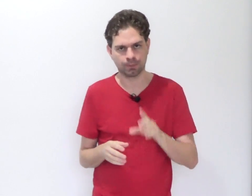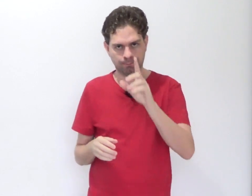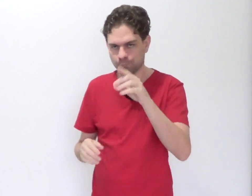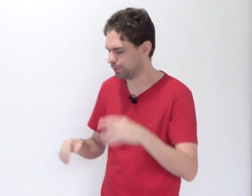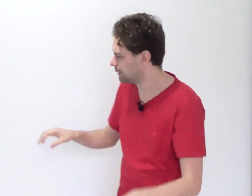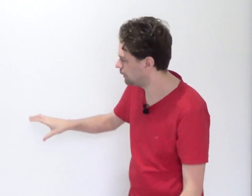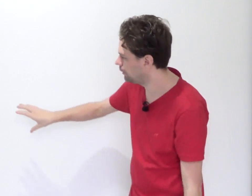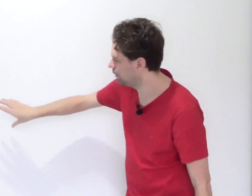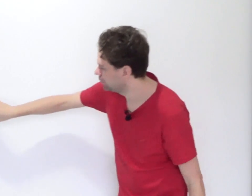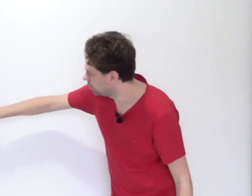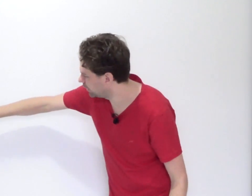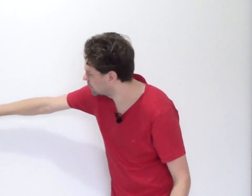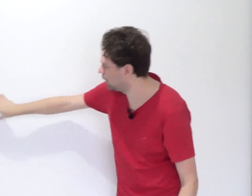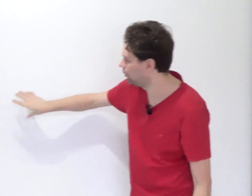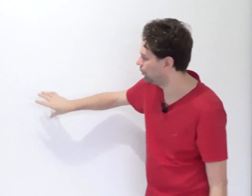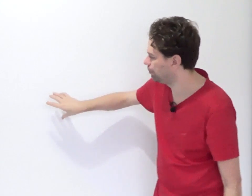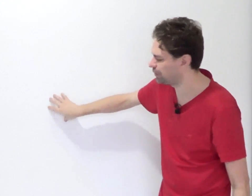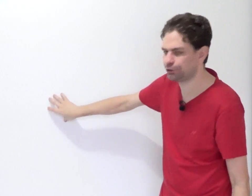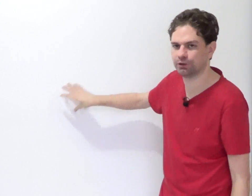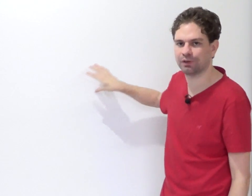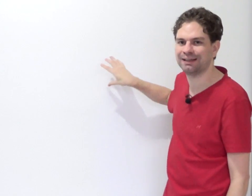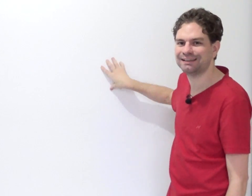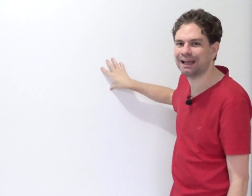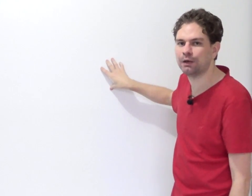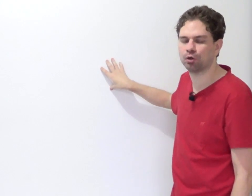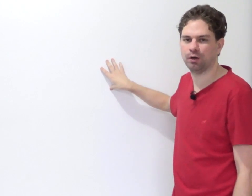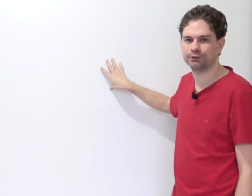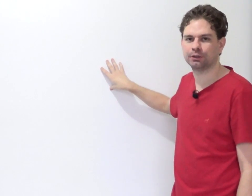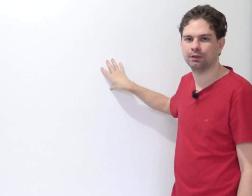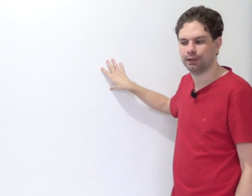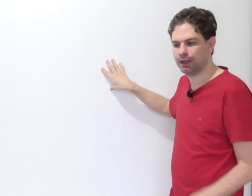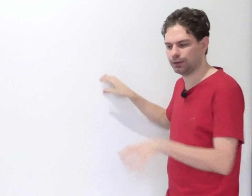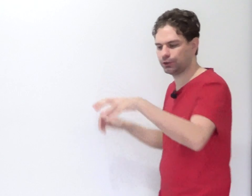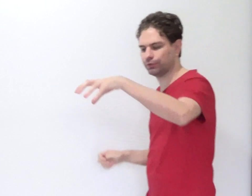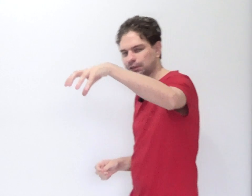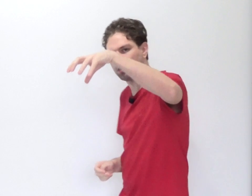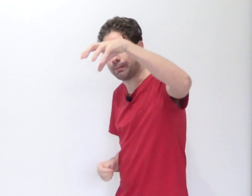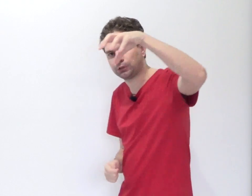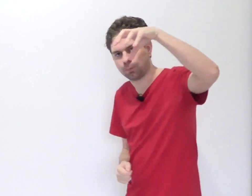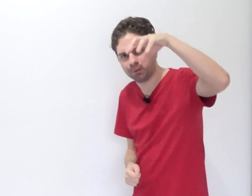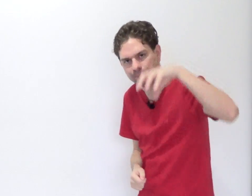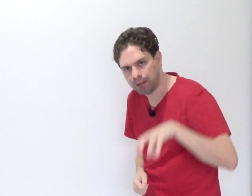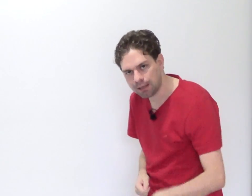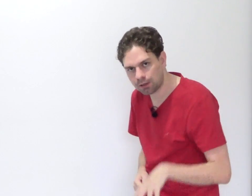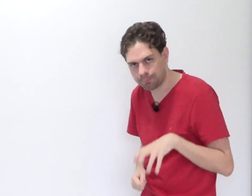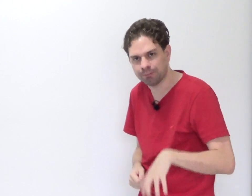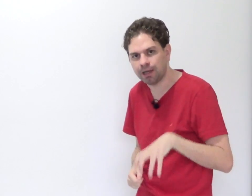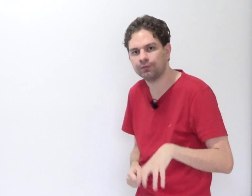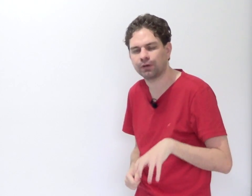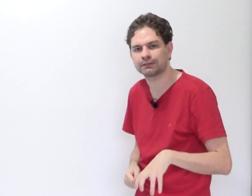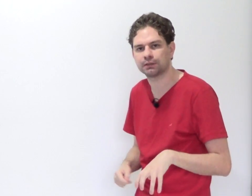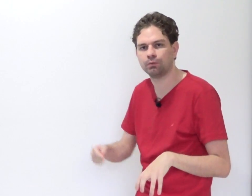O que seria conexão objetiva teleológica? É aquela que você comete a primeira infração